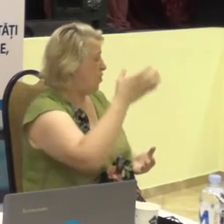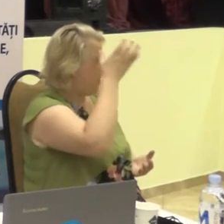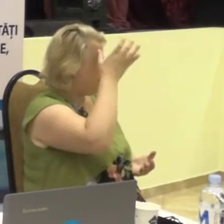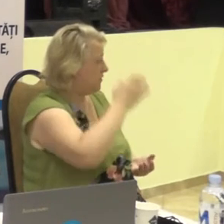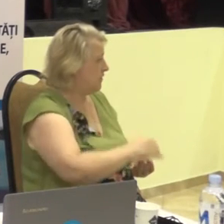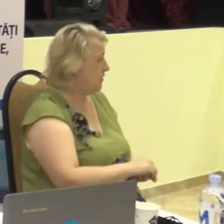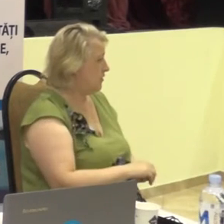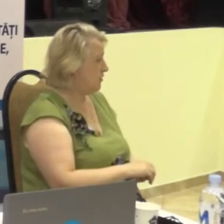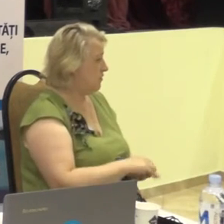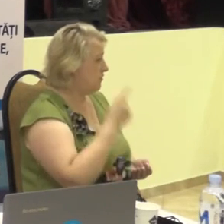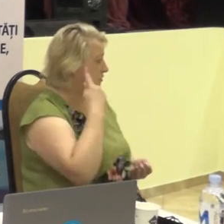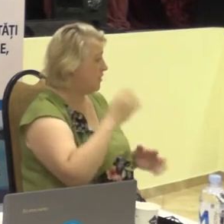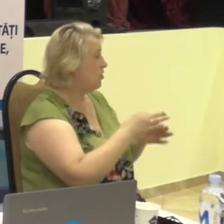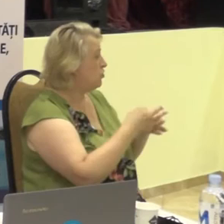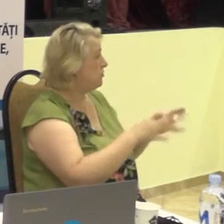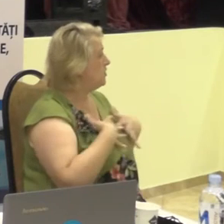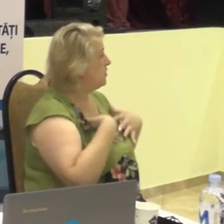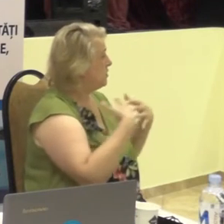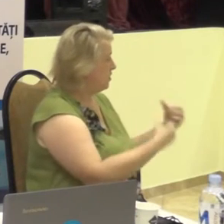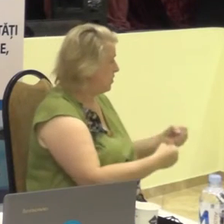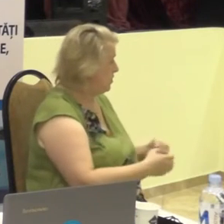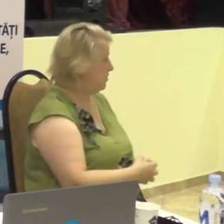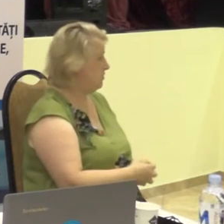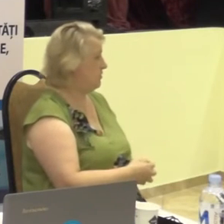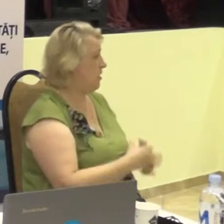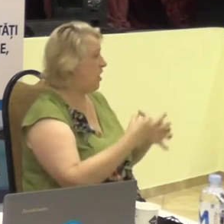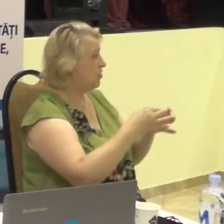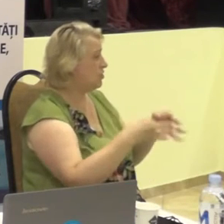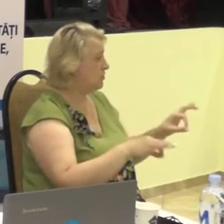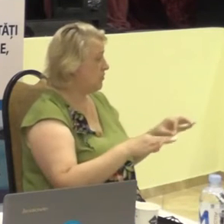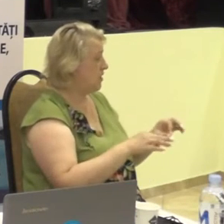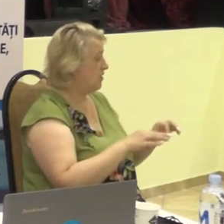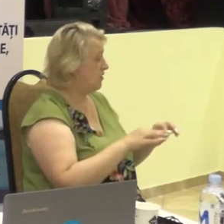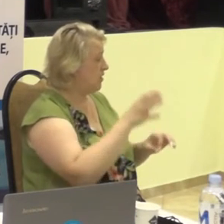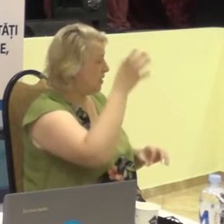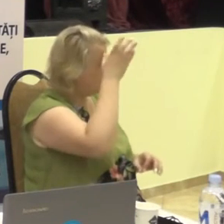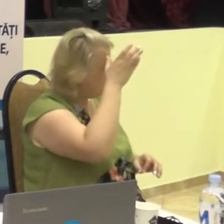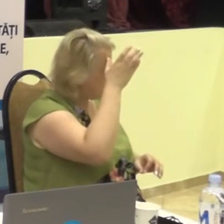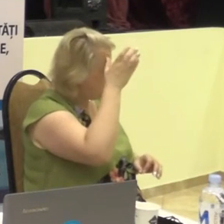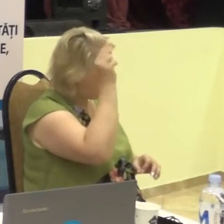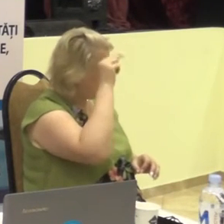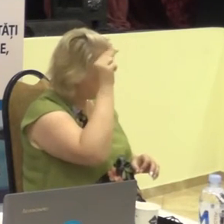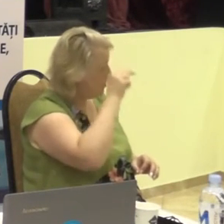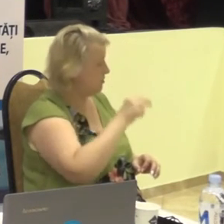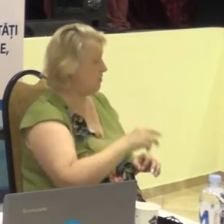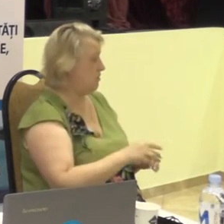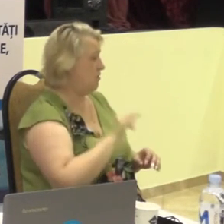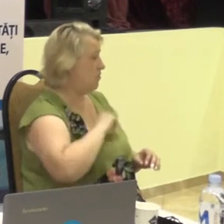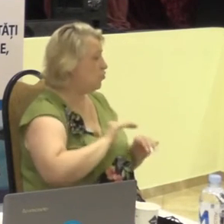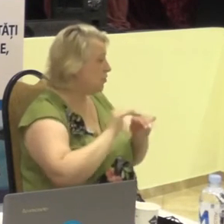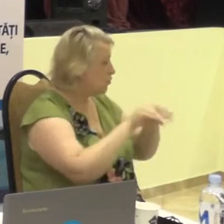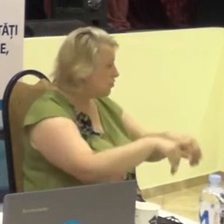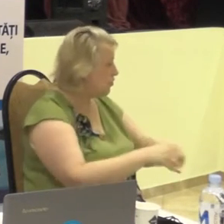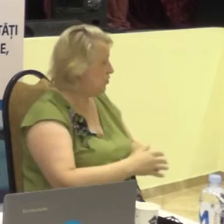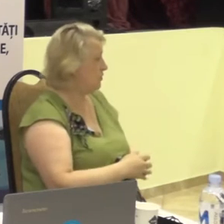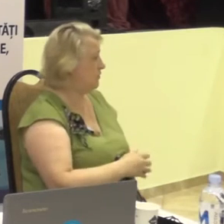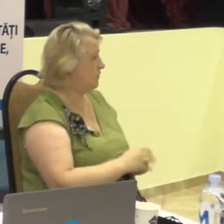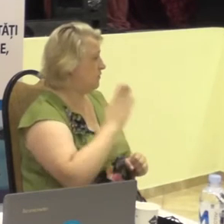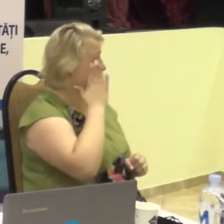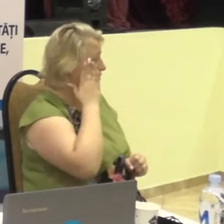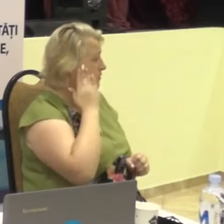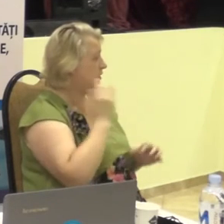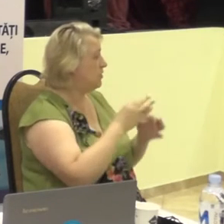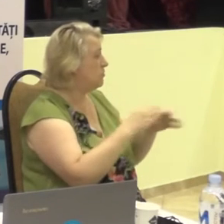Accesibilitate de la sănătate, accesibilitate de educație, angajare în câmp de munce, la